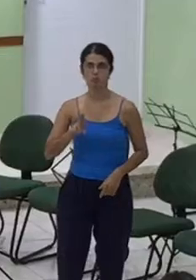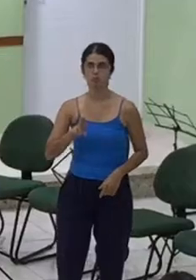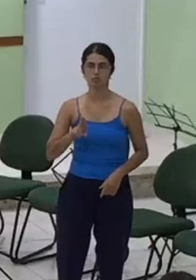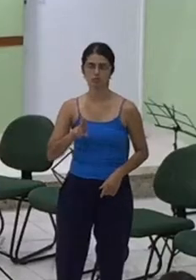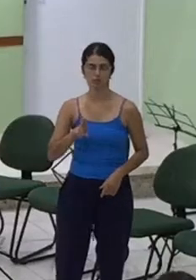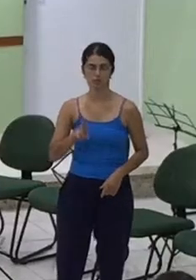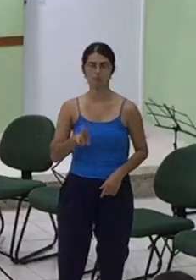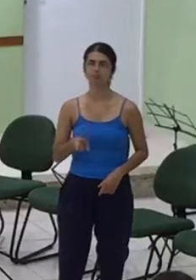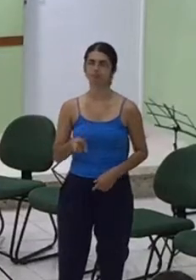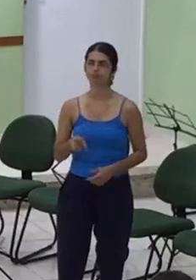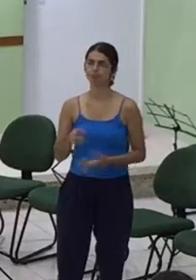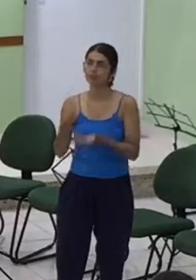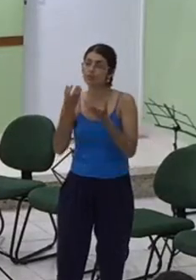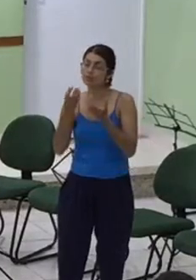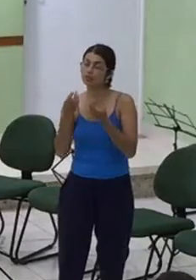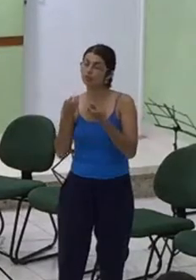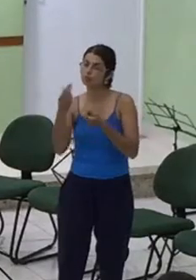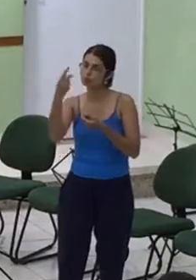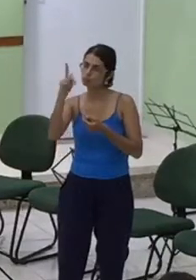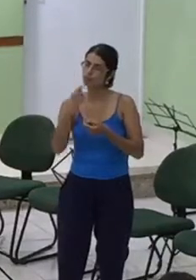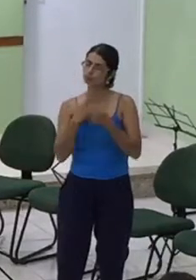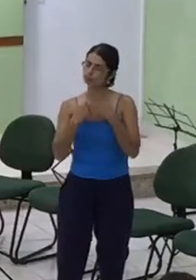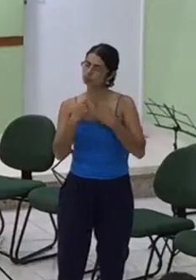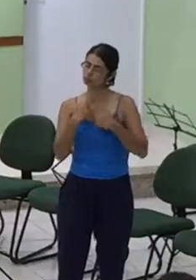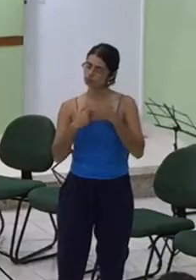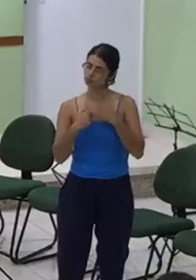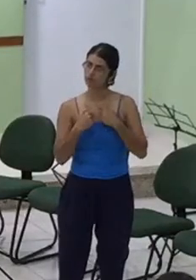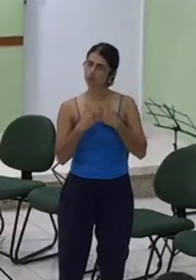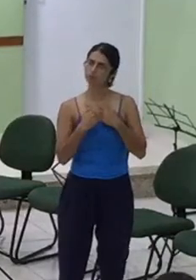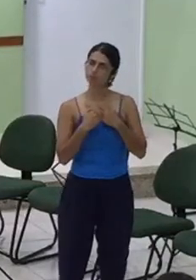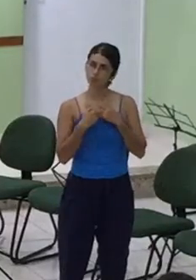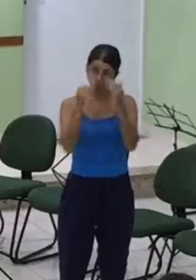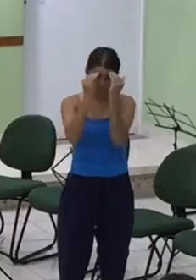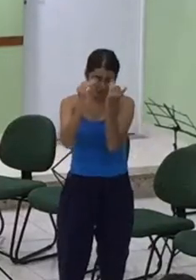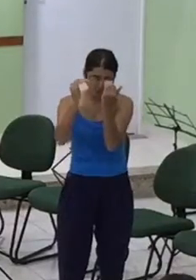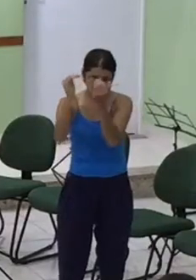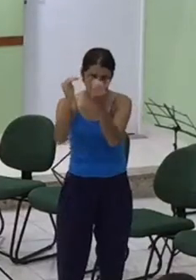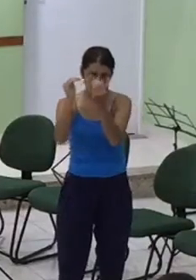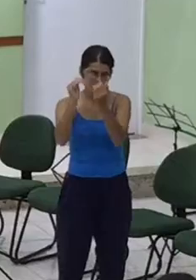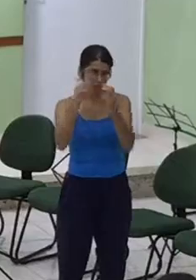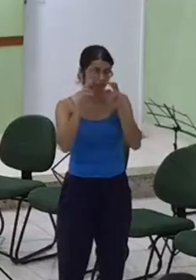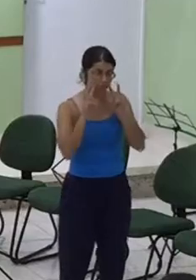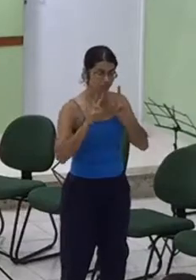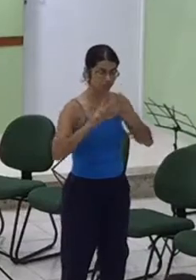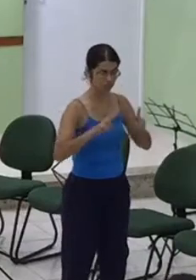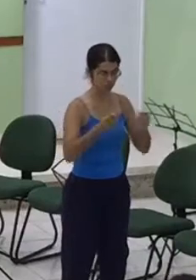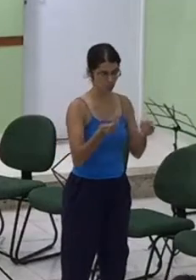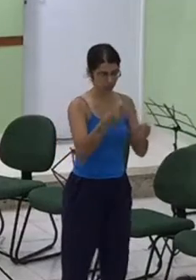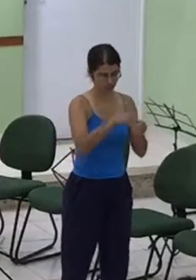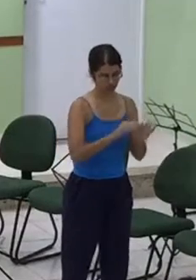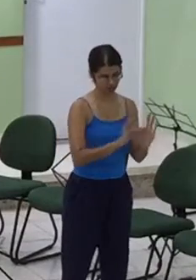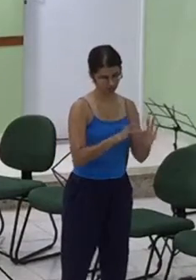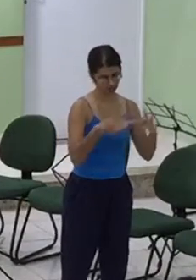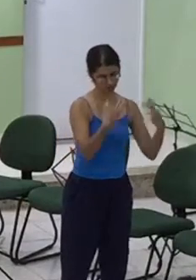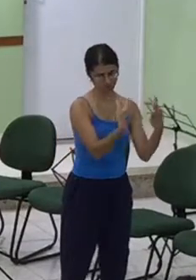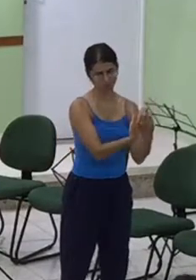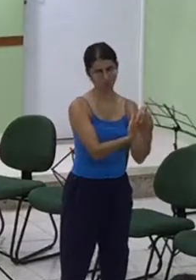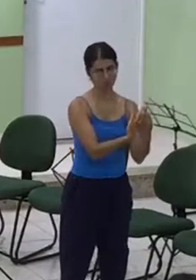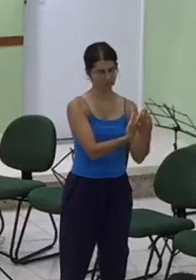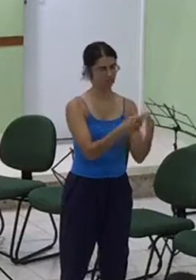querer entre os nossos familiares e amigos refletindo Cristo em nós. Senhor, faz